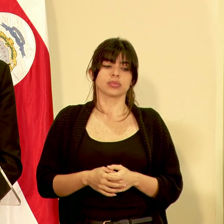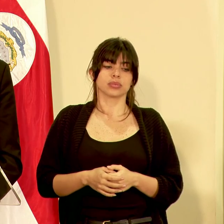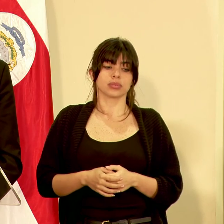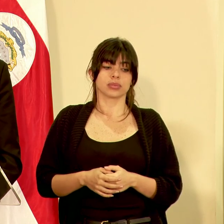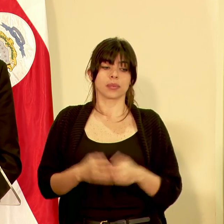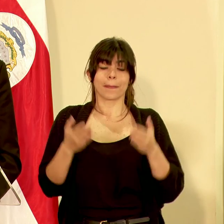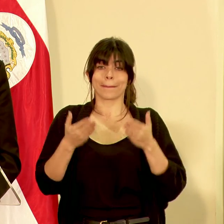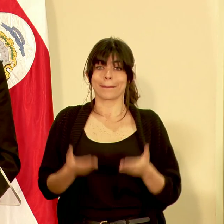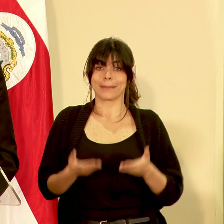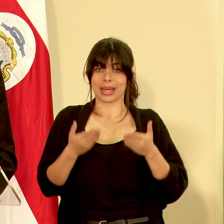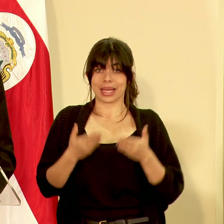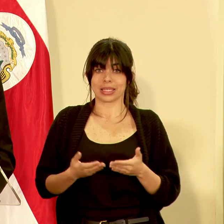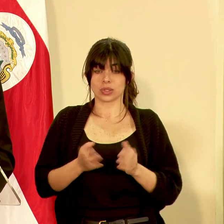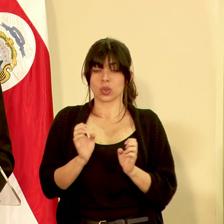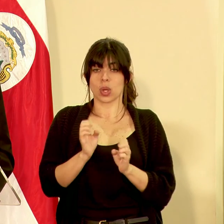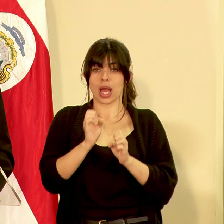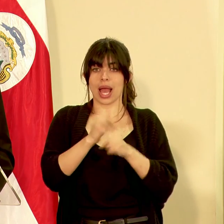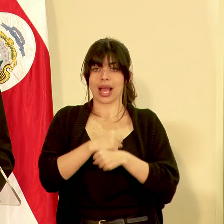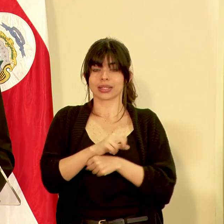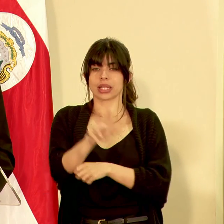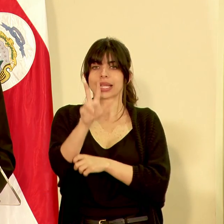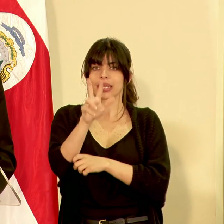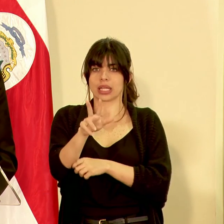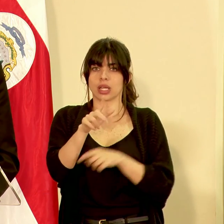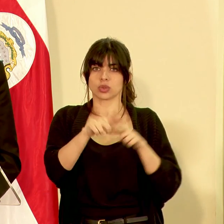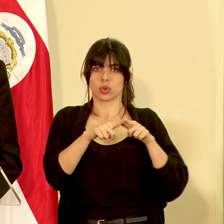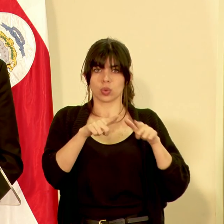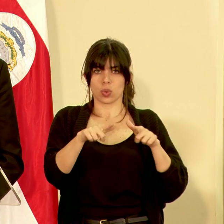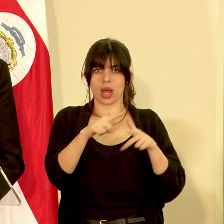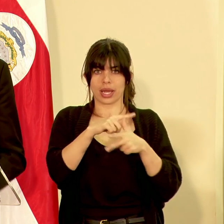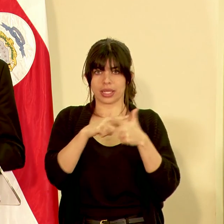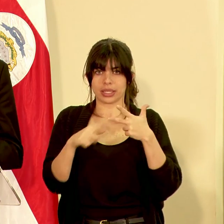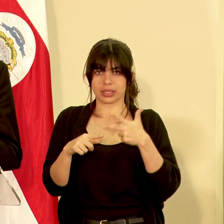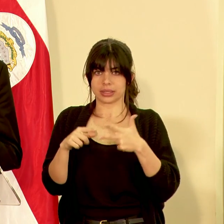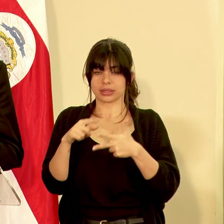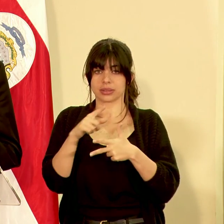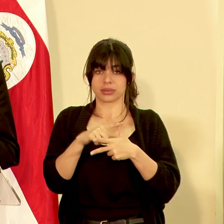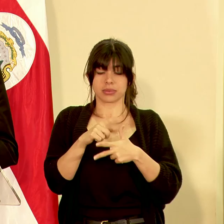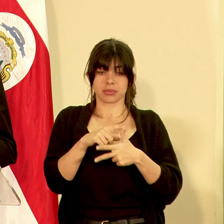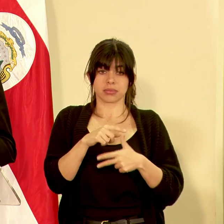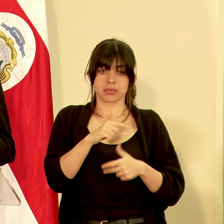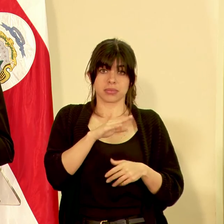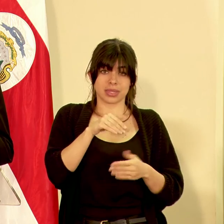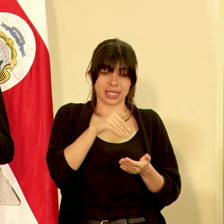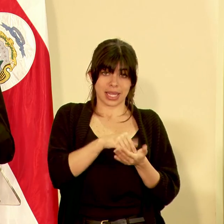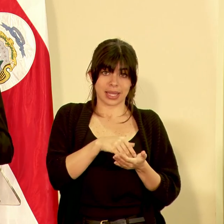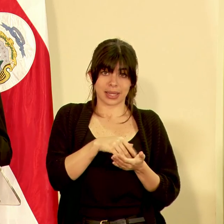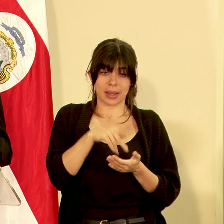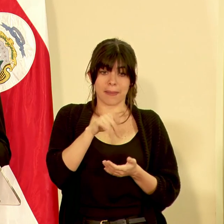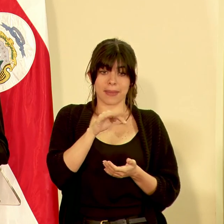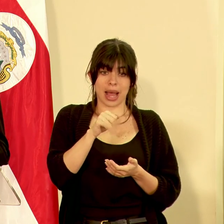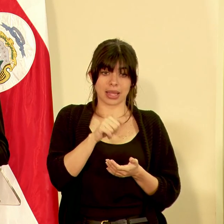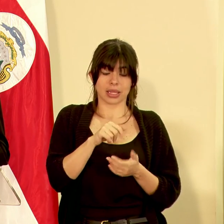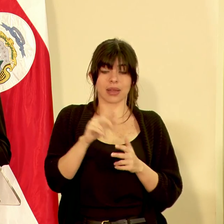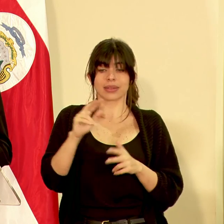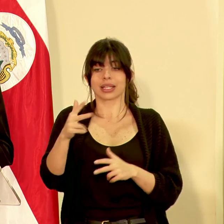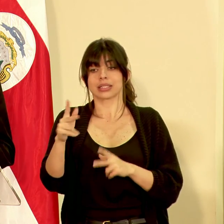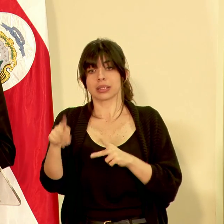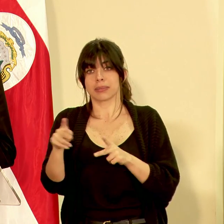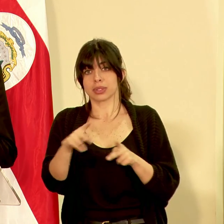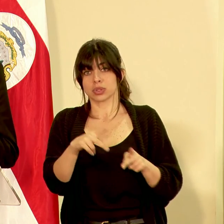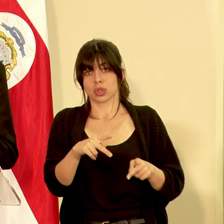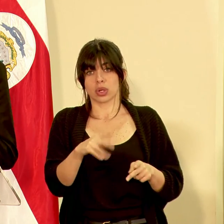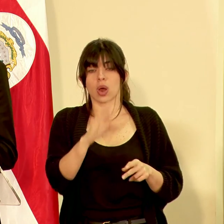los pesajes se van a poder realizar en tres diferentes lugares ya sea en la planta propiamente por terceros o